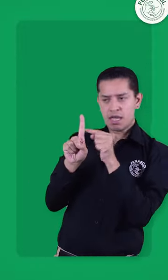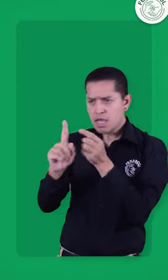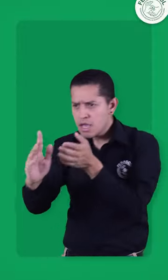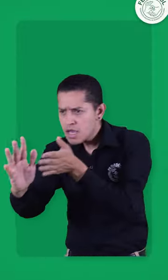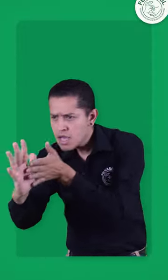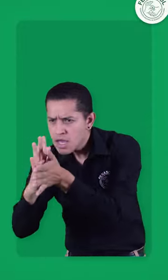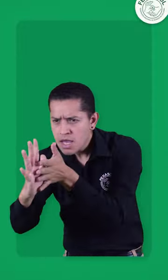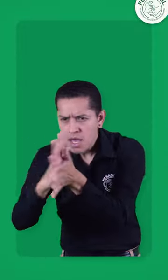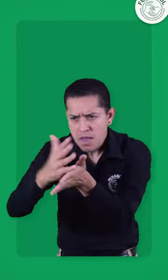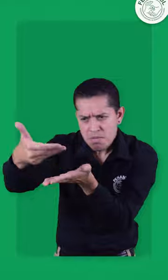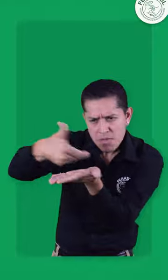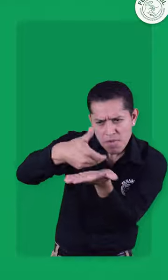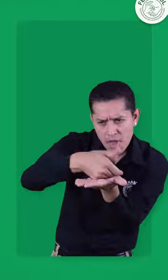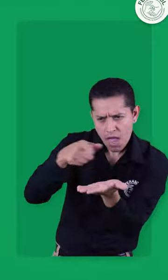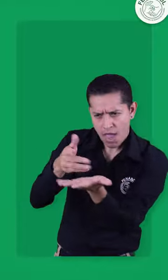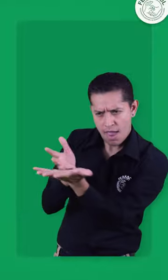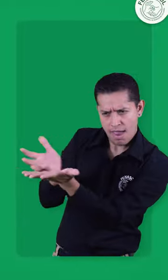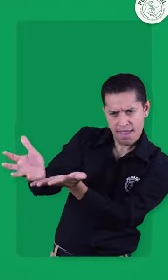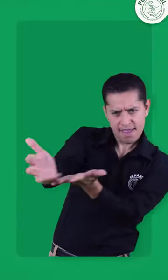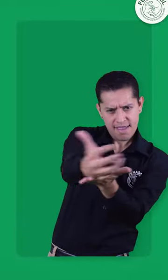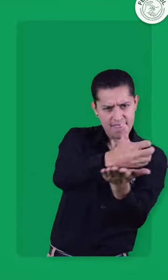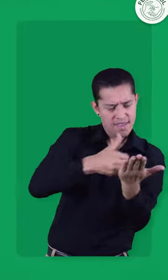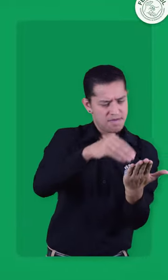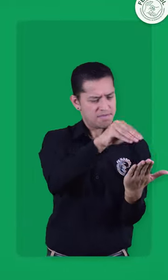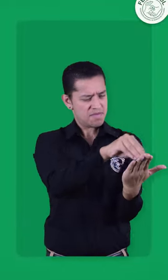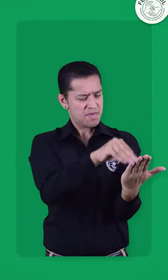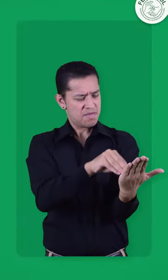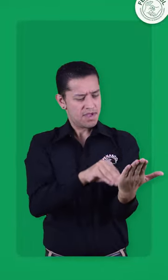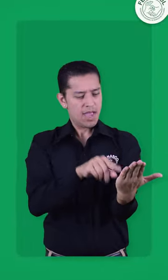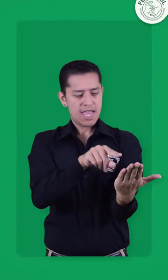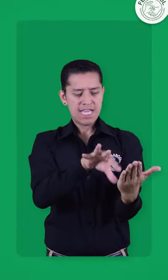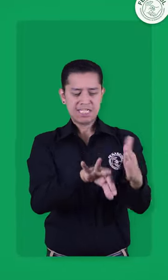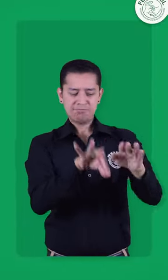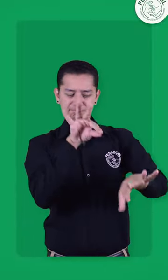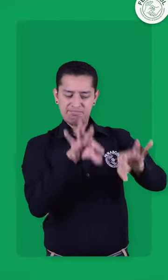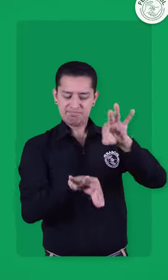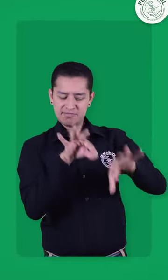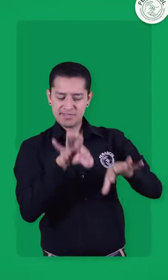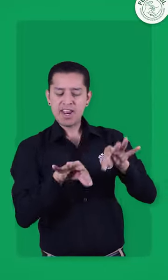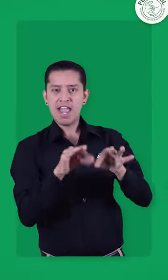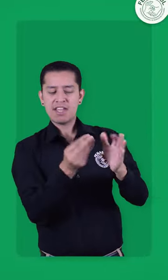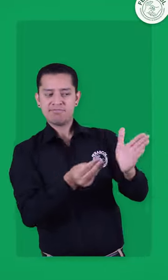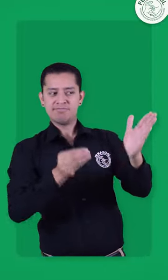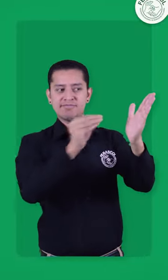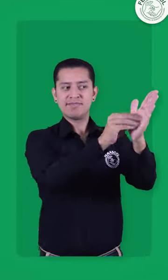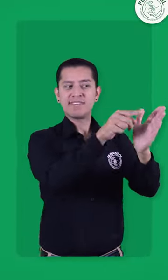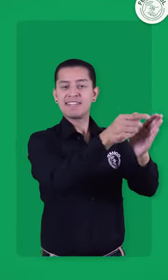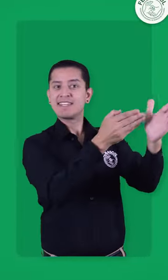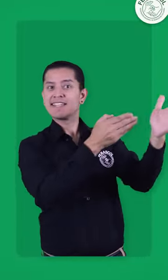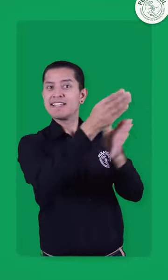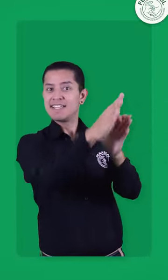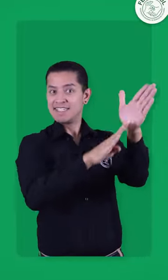que presenciaron cerca de 50 personas, representantes de diferentes organizaciones de la sociedad civil,